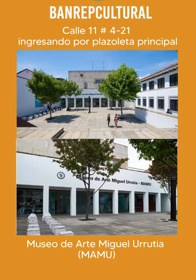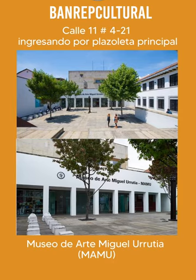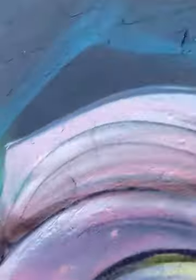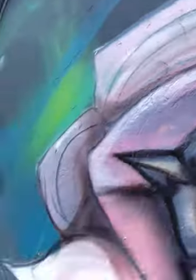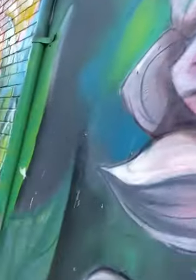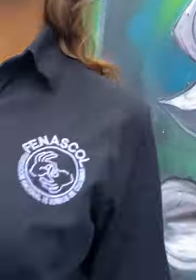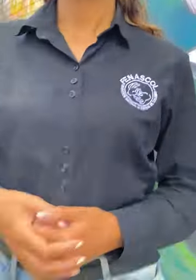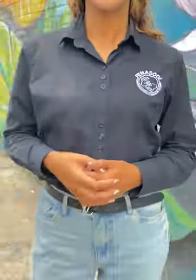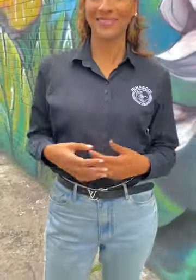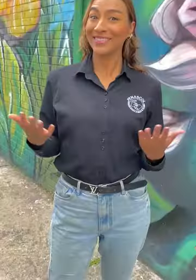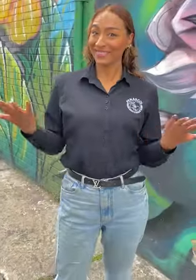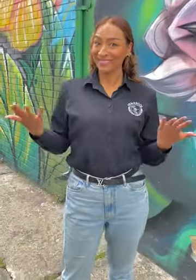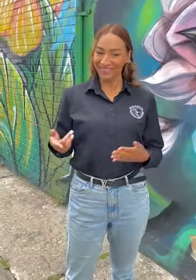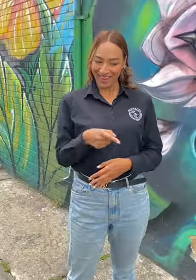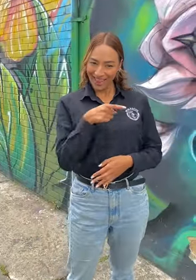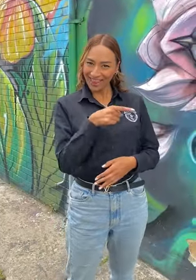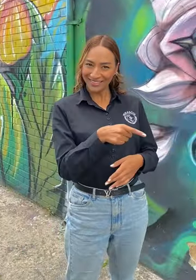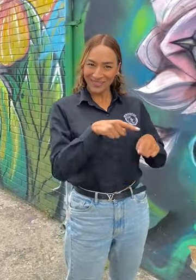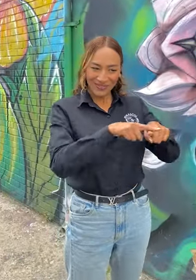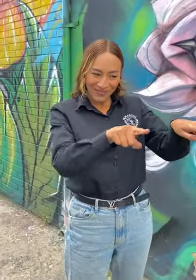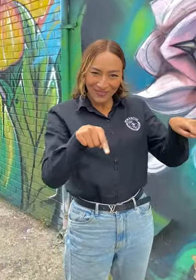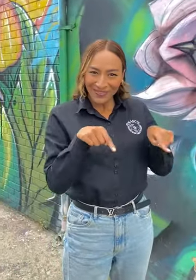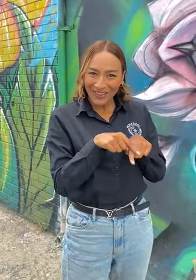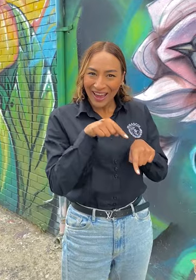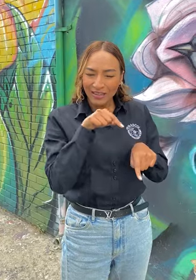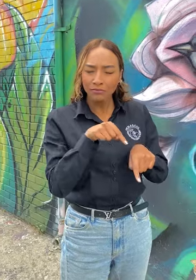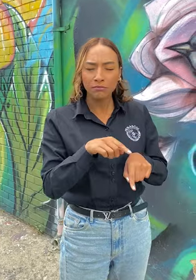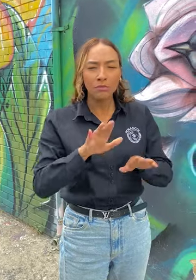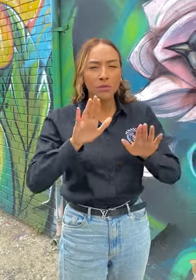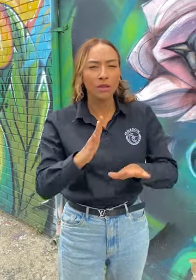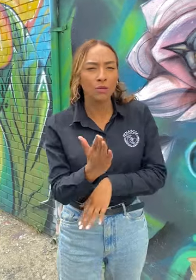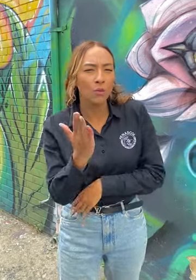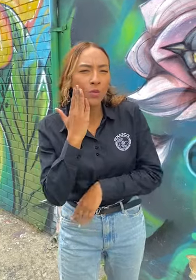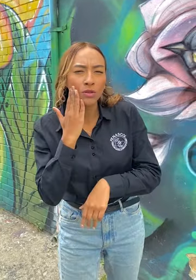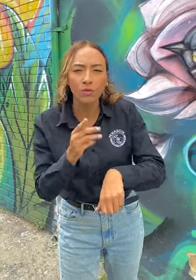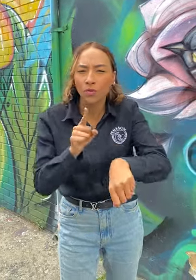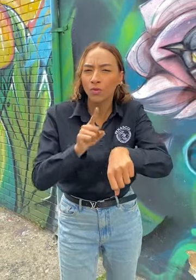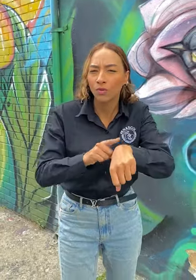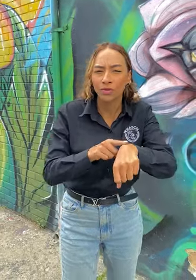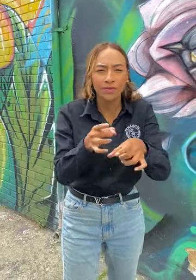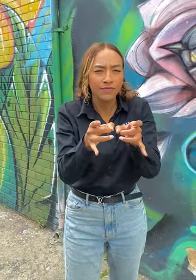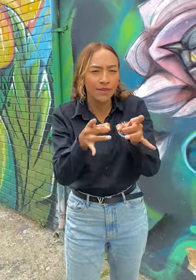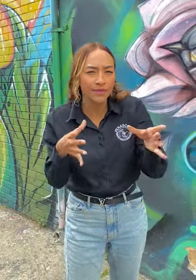Urrutia, MAMO. En este espacio, el día 12 de abril del 2024,